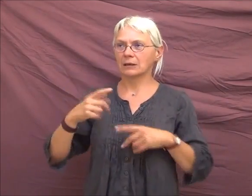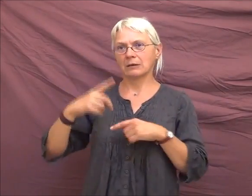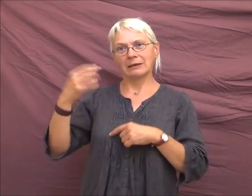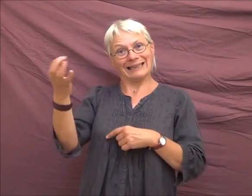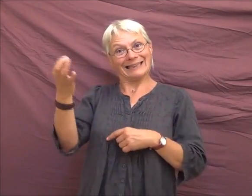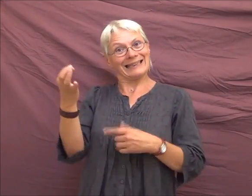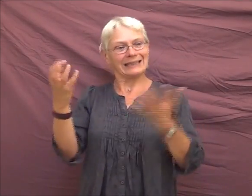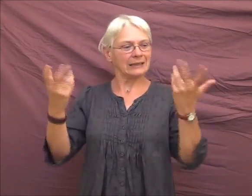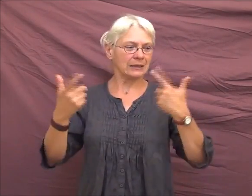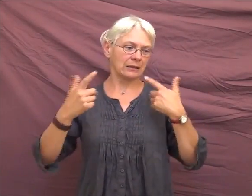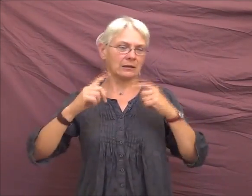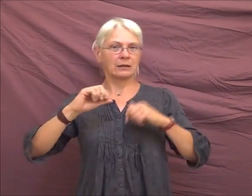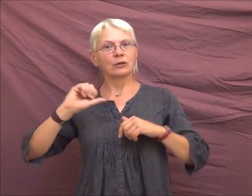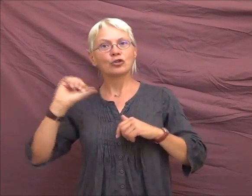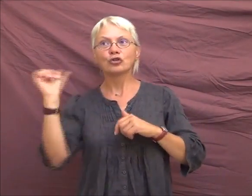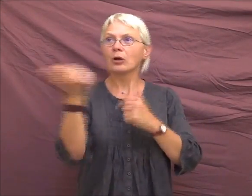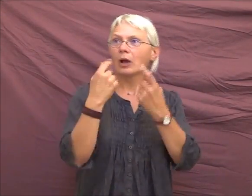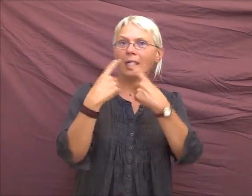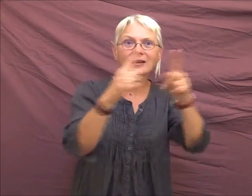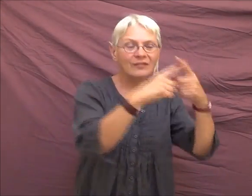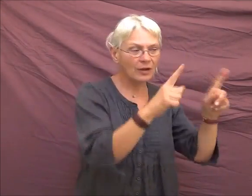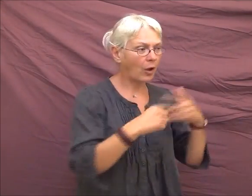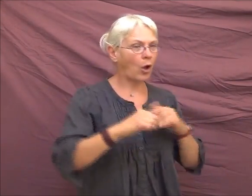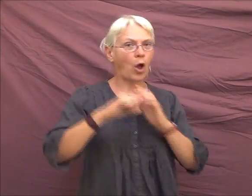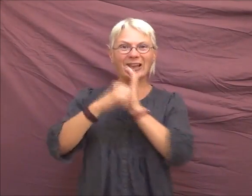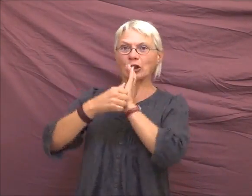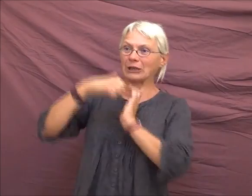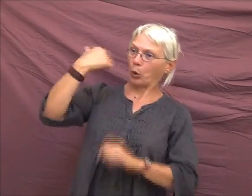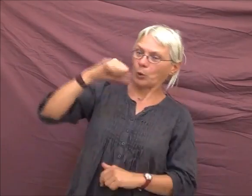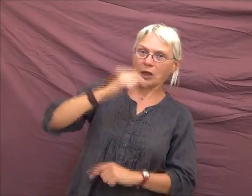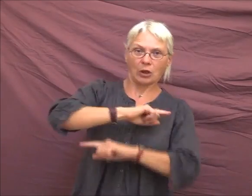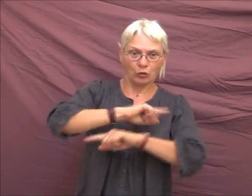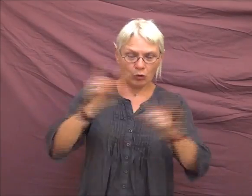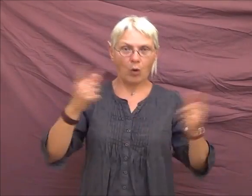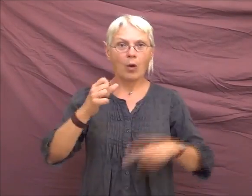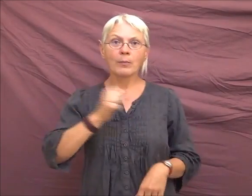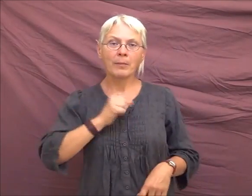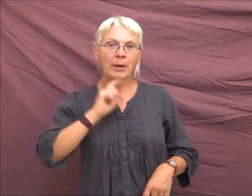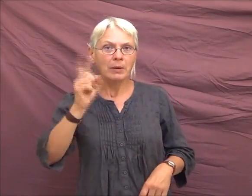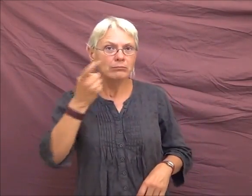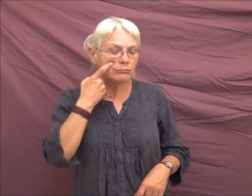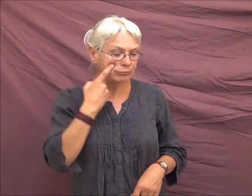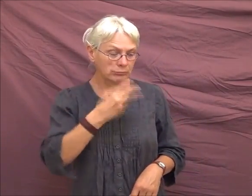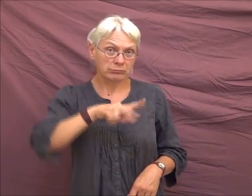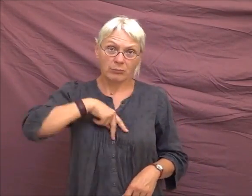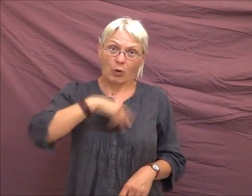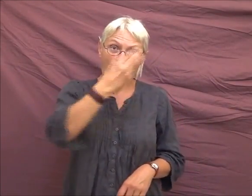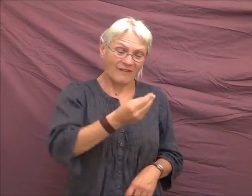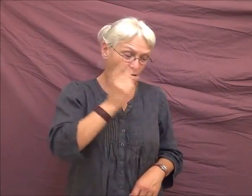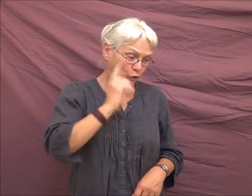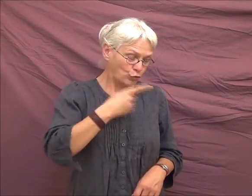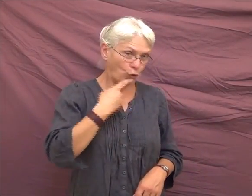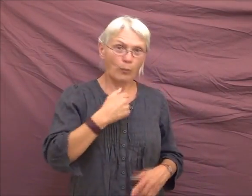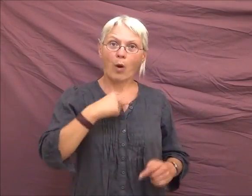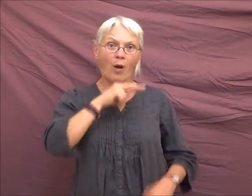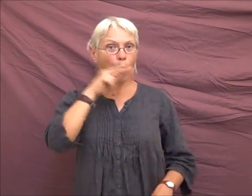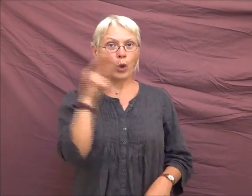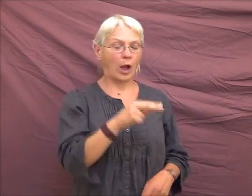tous... L'identité, ce n pas une seule chose. Moi, quand j'ai appris la sourdité de mon enfant, je me suis dit, c'est avant tout une petite